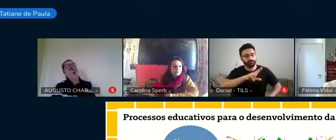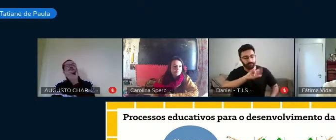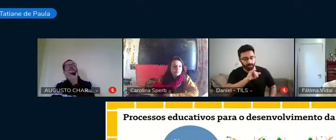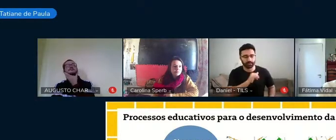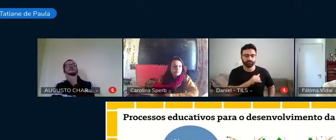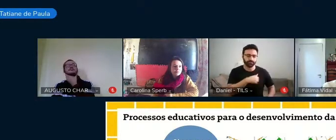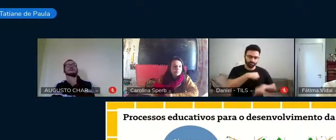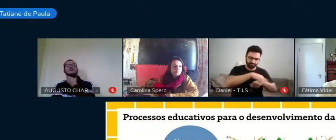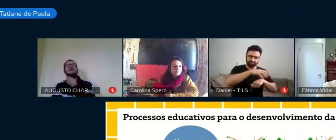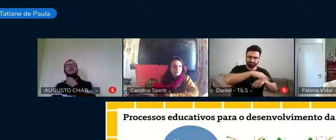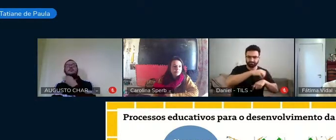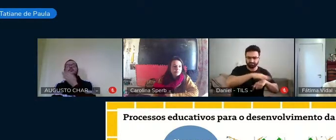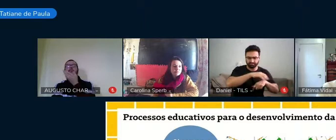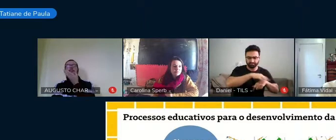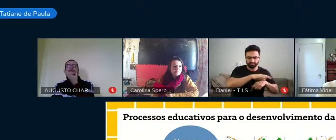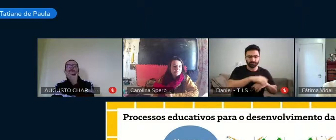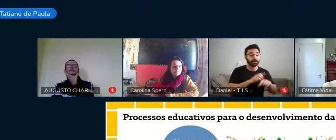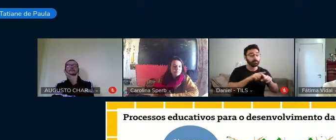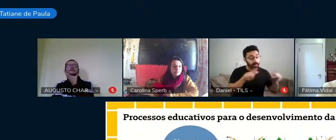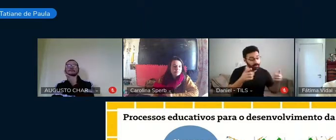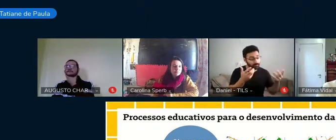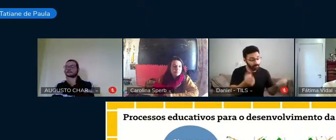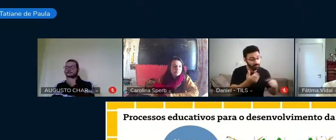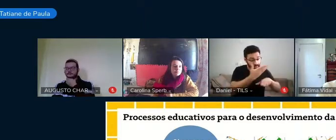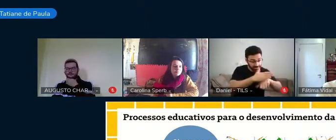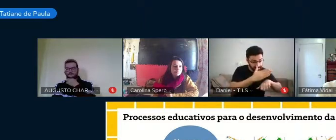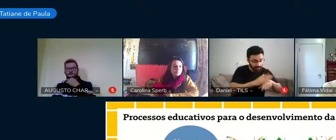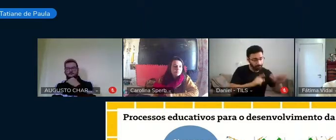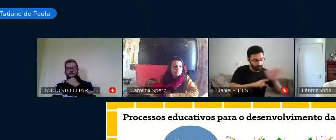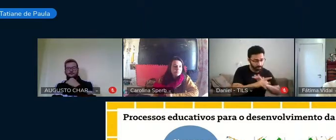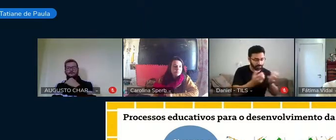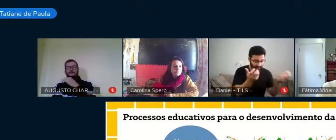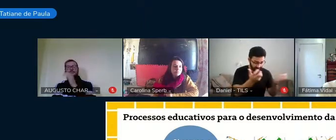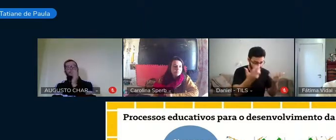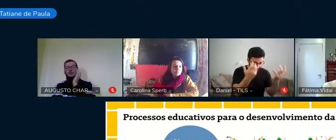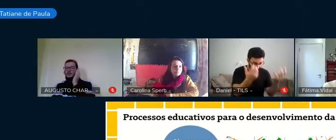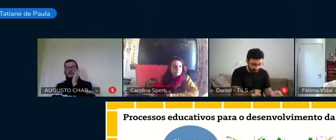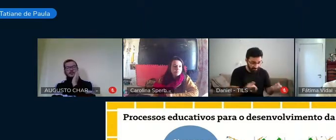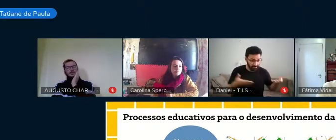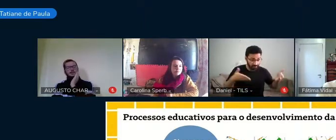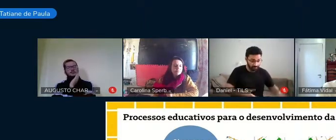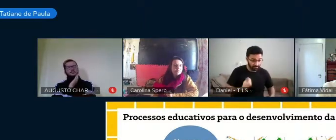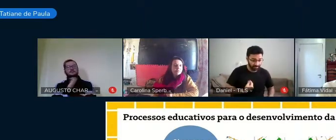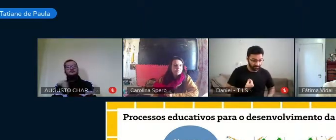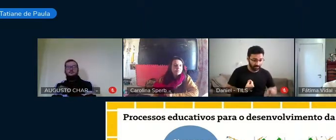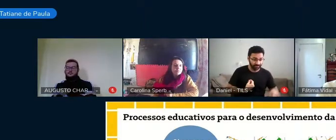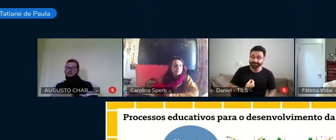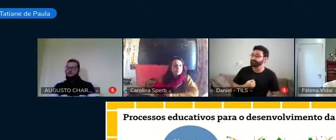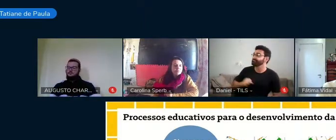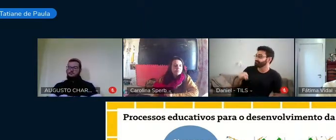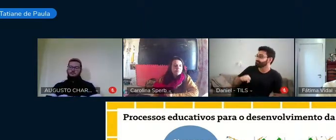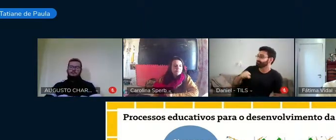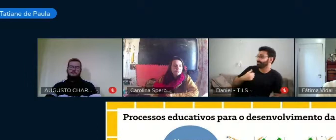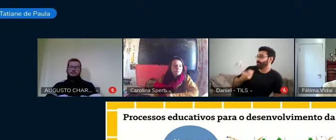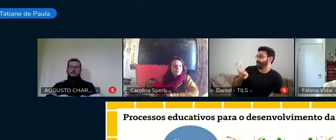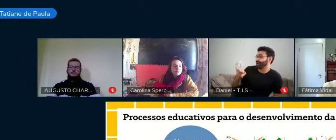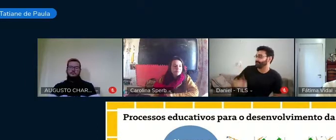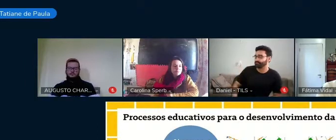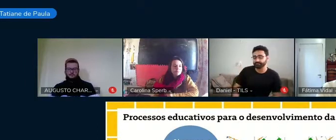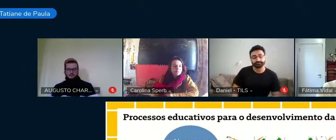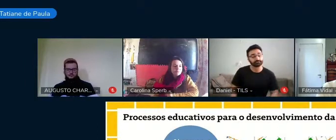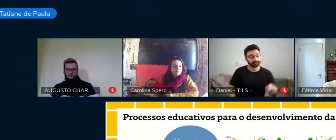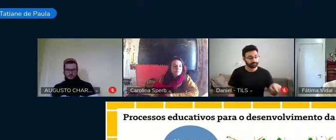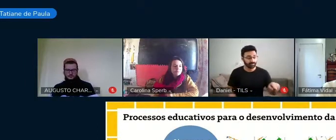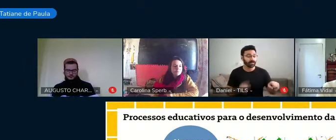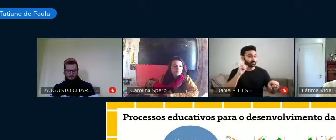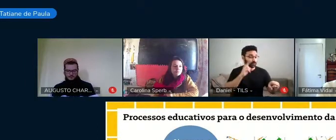mas a gente vai ter o ensaio, né, você quer participar? E ela falou assim, eu quero. Então, a Paula começou a